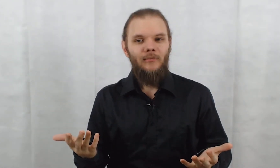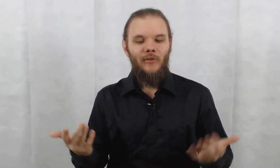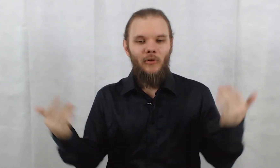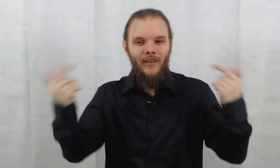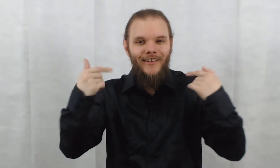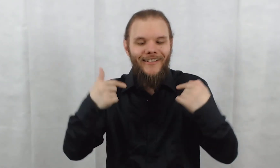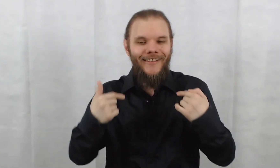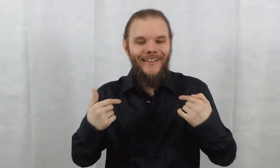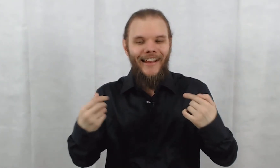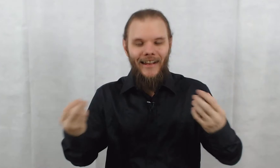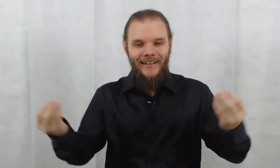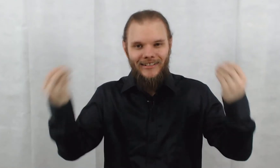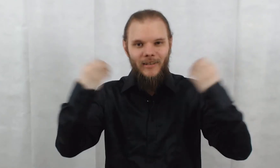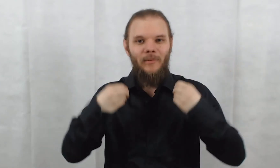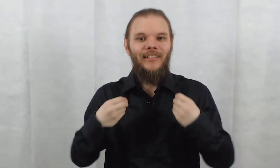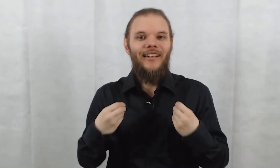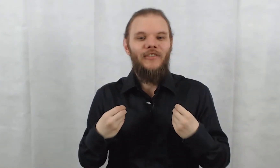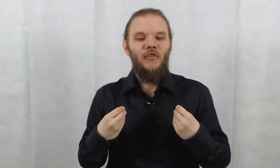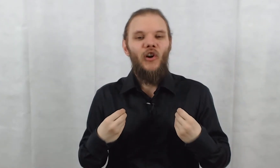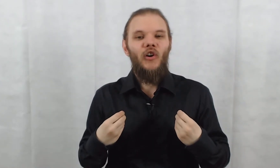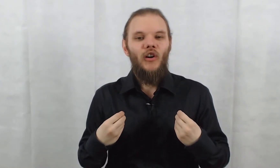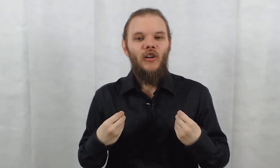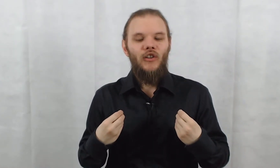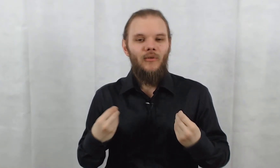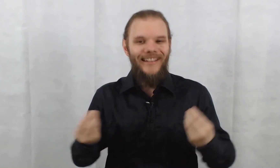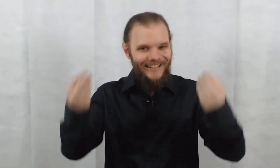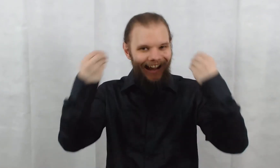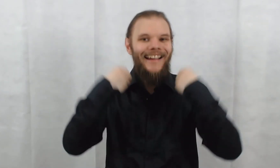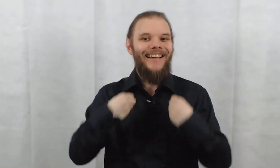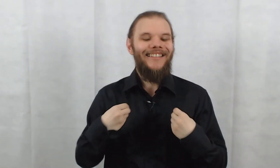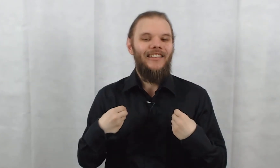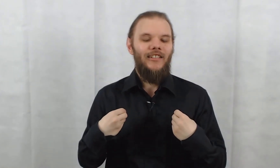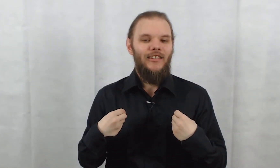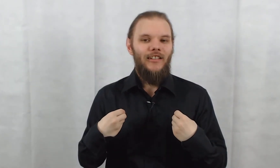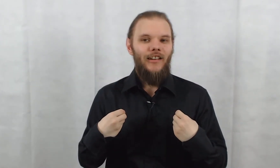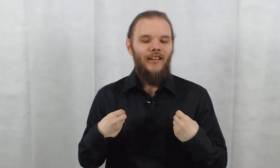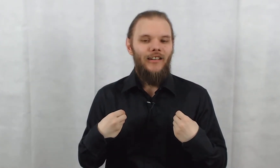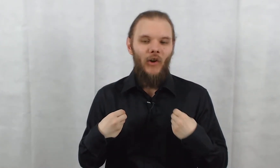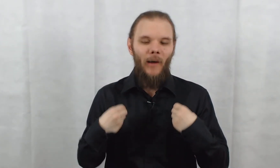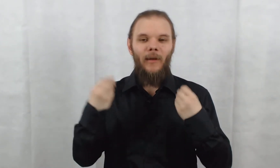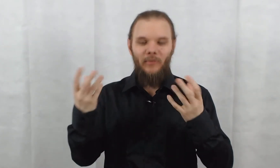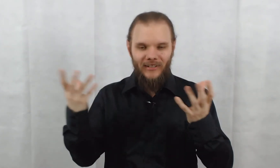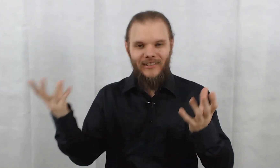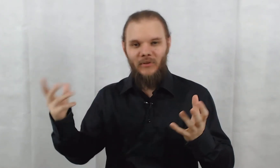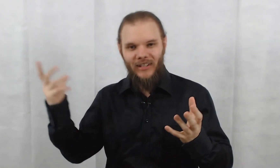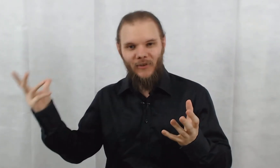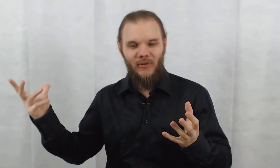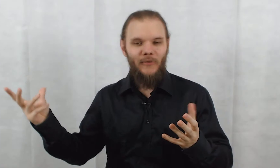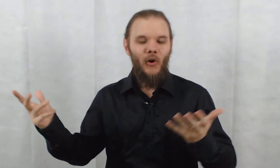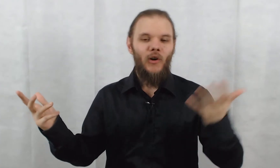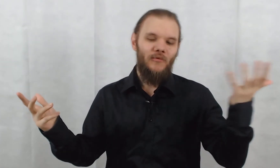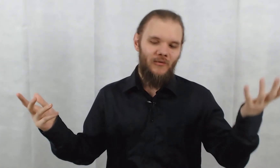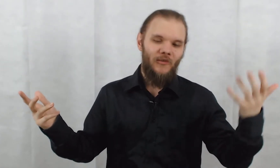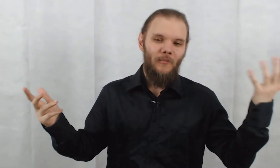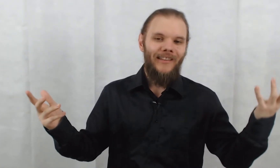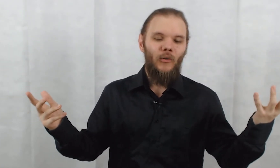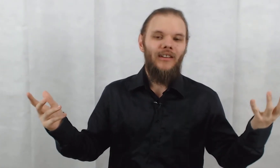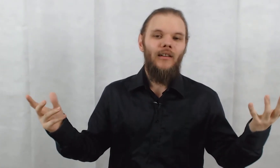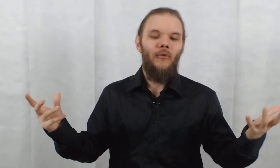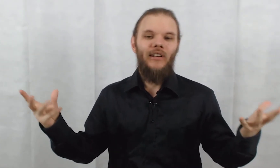Puisqu'elle a déjà pénétré à l'intérieur de leur corps. Donc, elle les a agressées. Alors, après, peut-être qu veut dire qu se défend, comme ma théorie d'avance, et elle